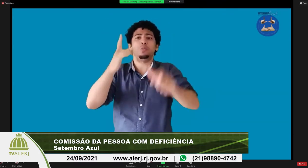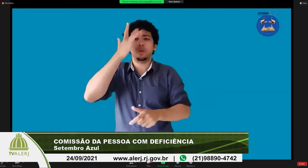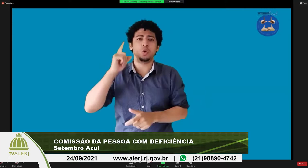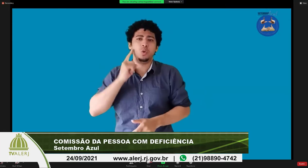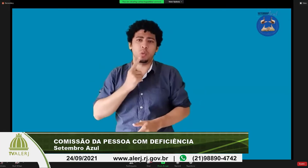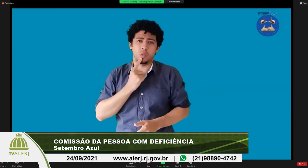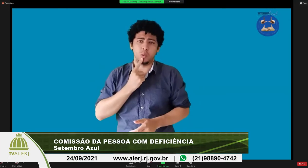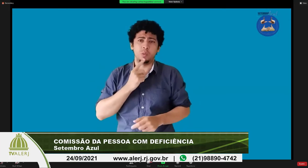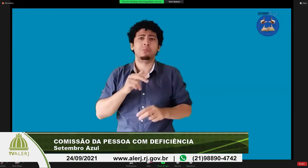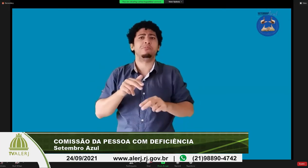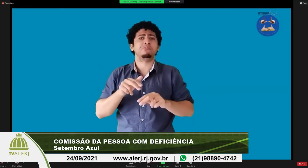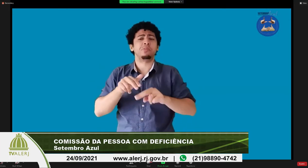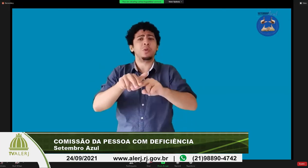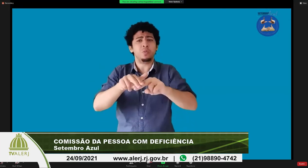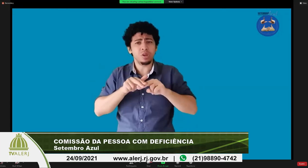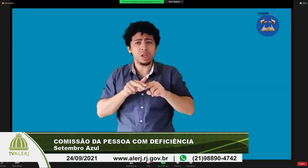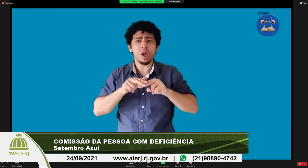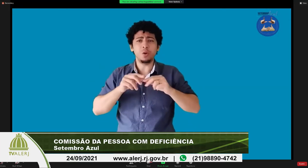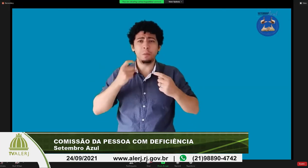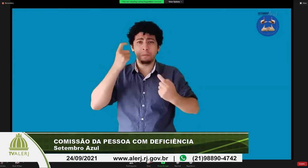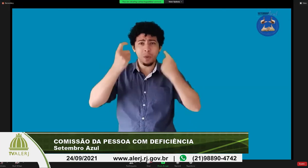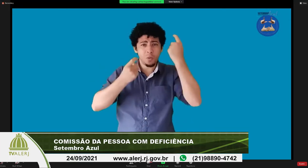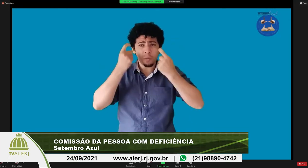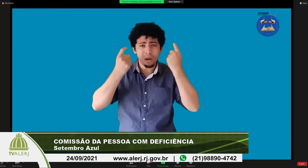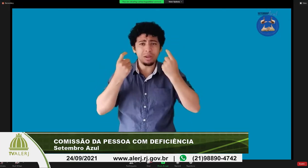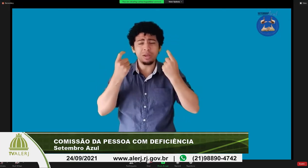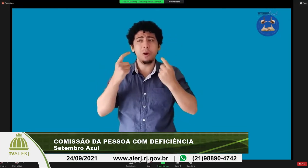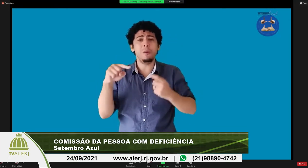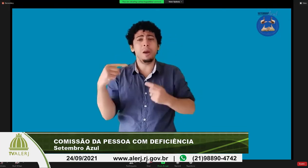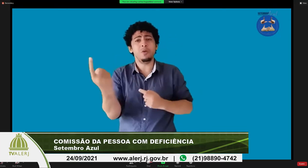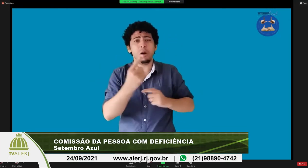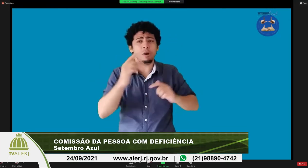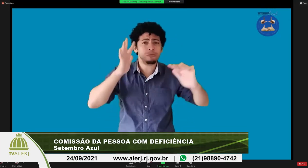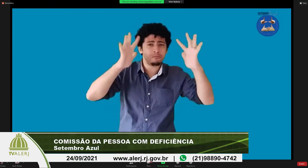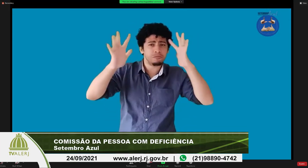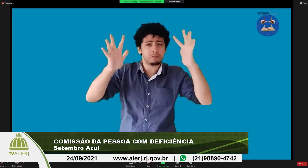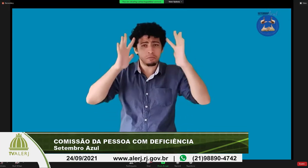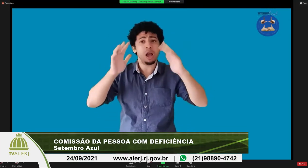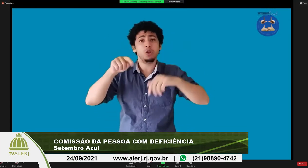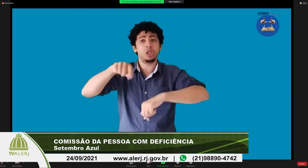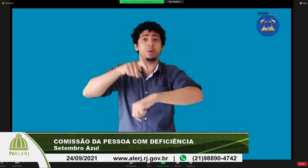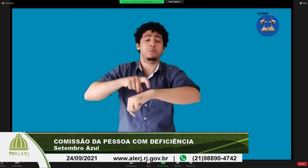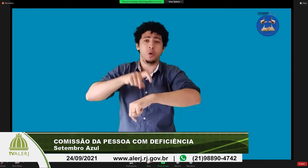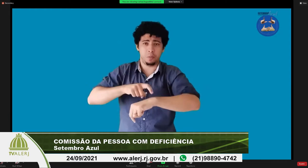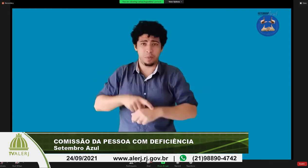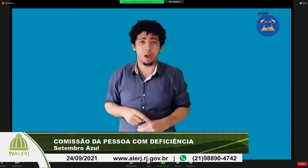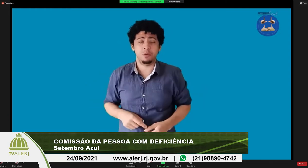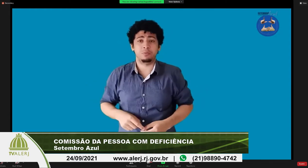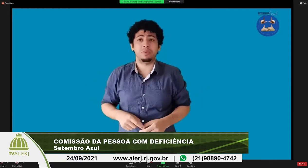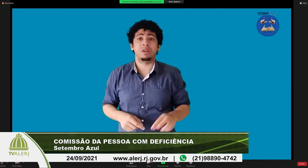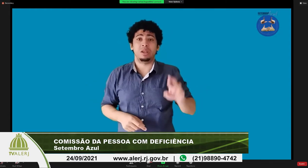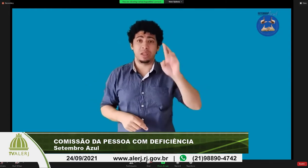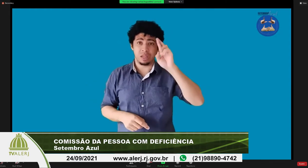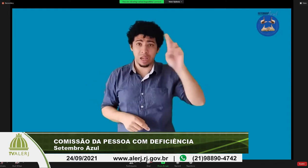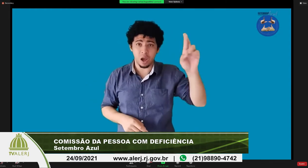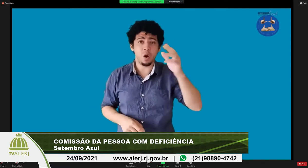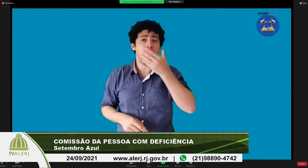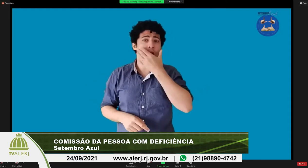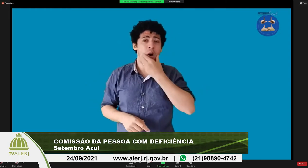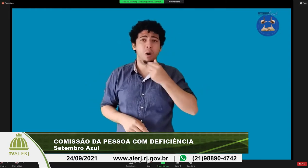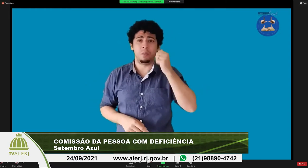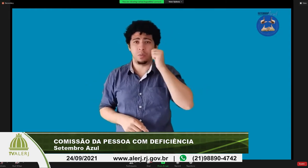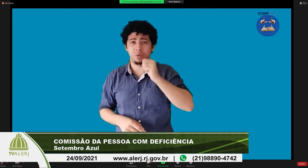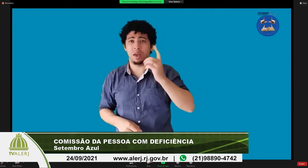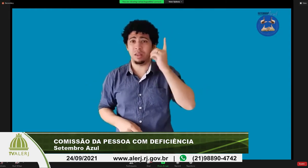pessoas surdas queremos que outras pessoas surdas possam poder participar de vivenciar mais espaços em reflexões em